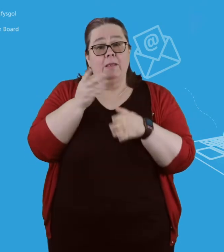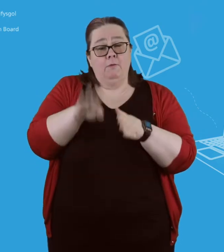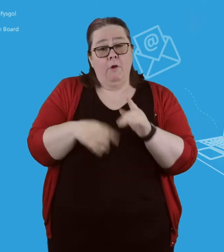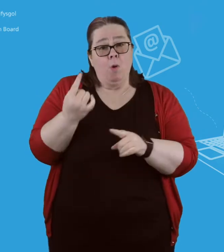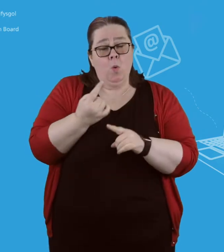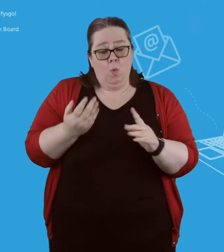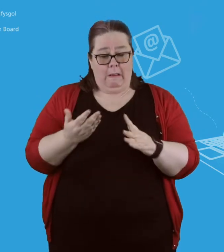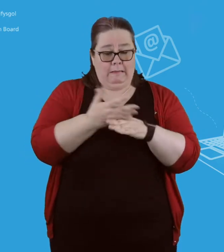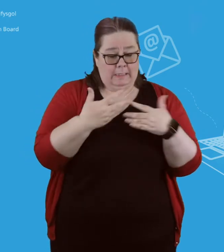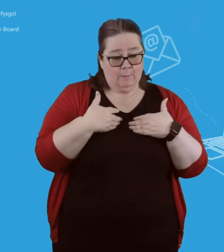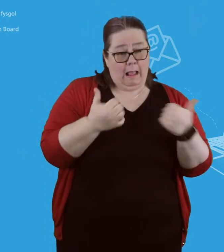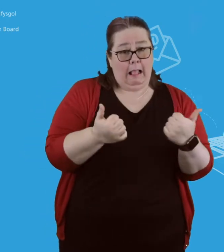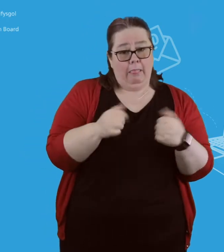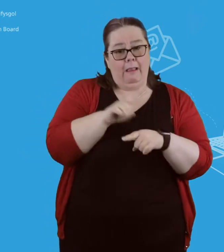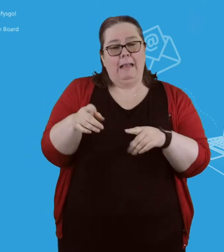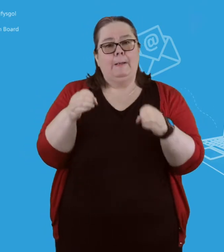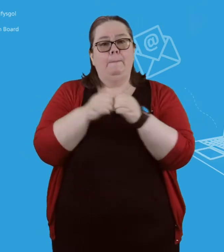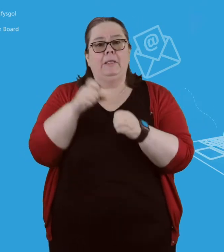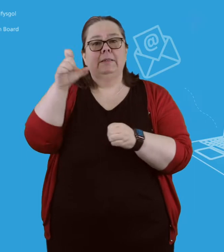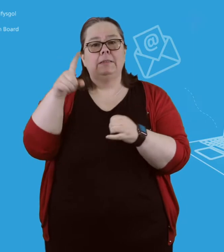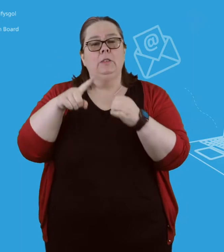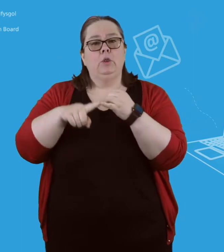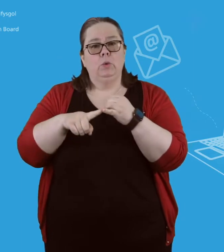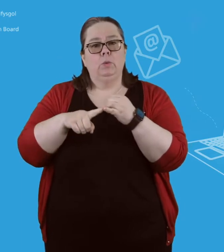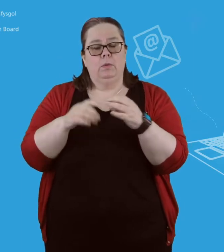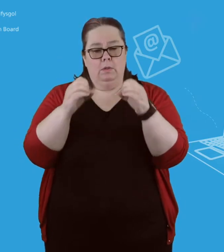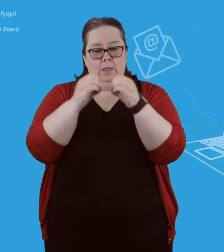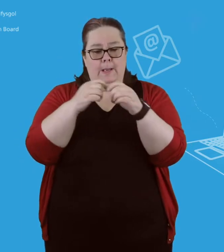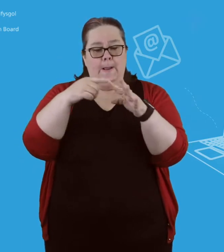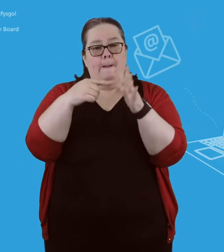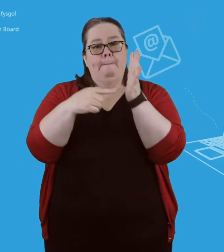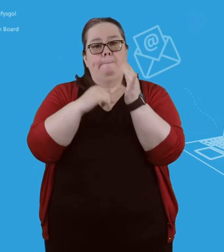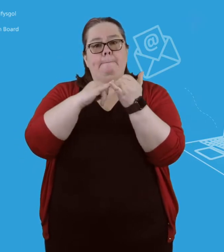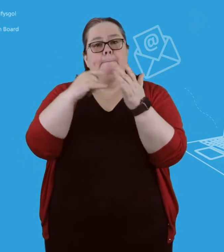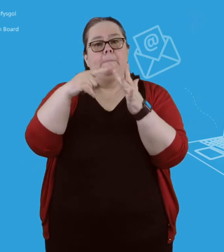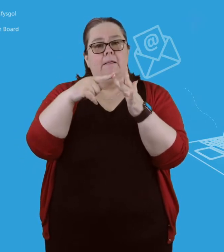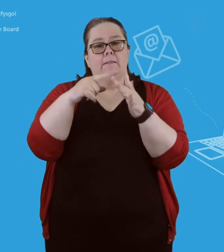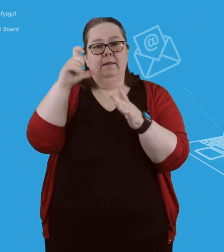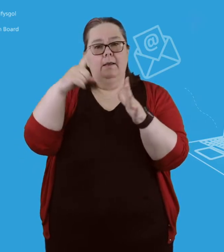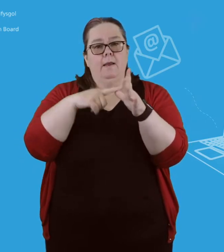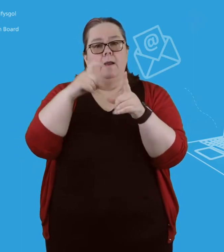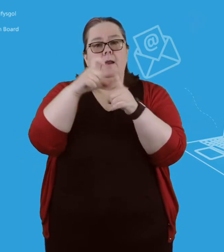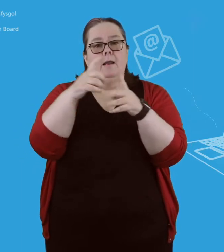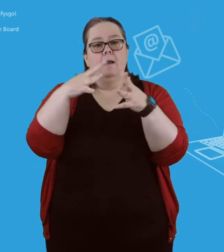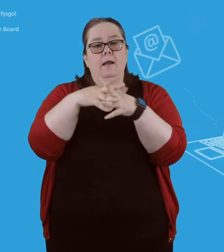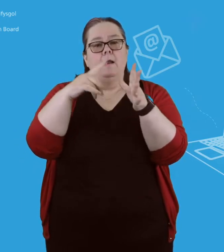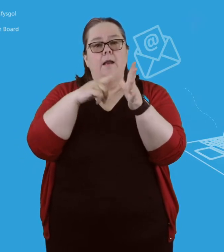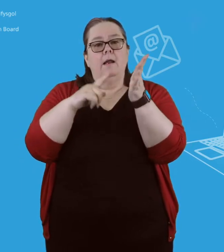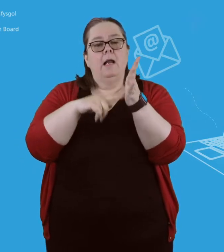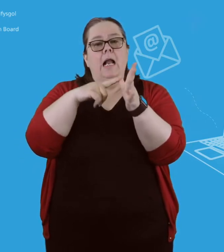gwaesannau llythyr i anwyliaid. Rydym yn deall ein bod yn anodd os oes gennych unigolion sy'n anwyl i